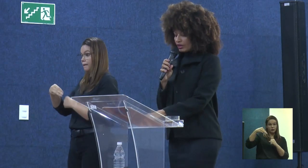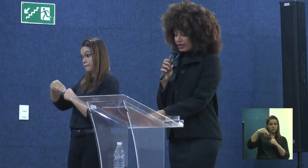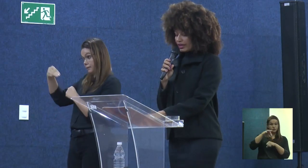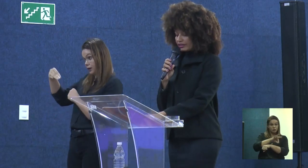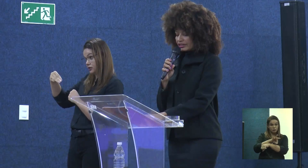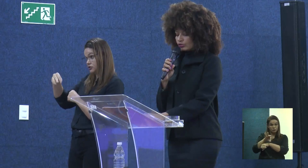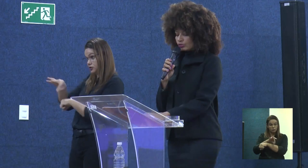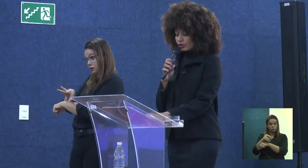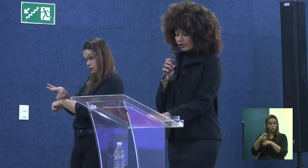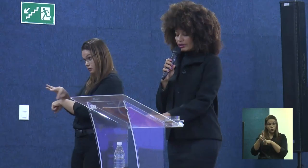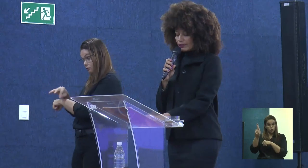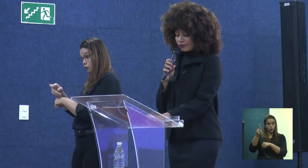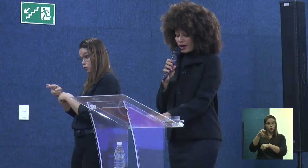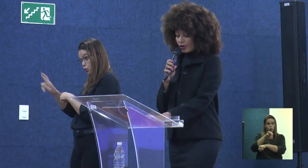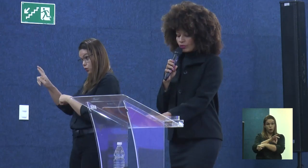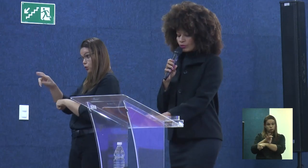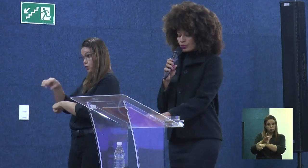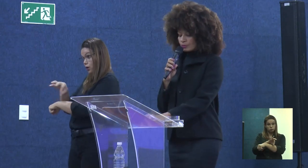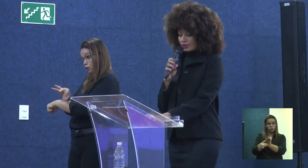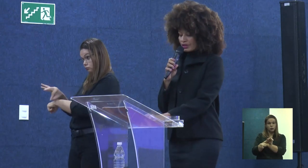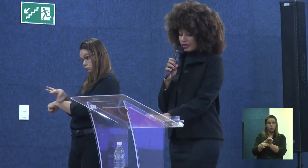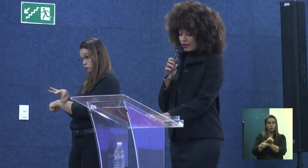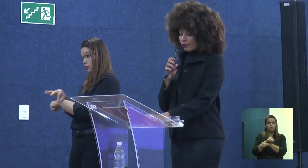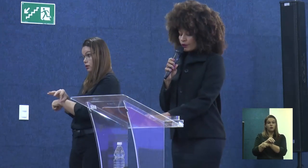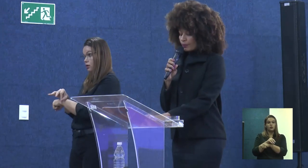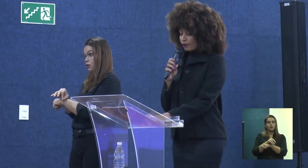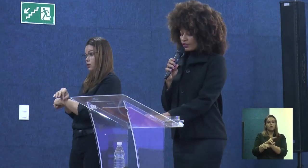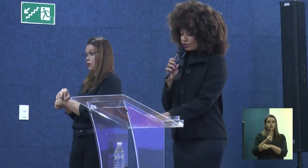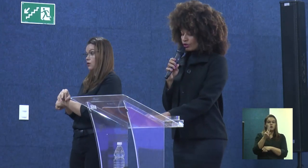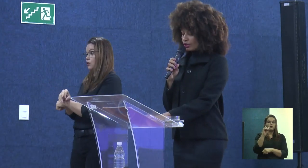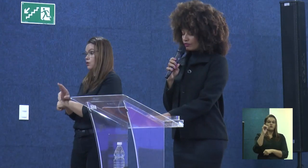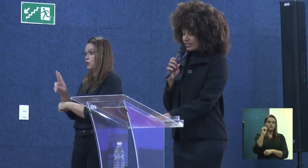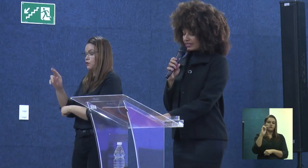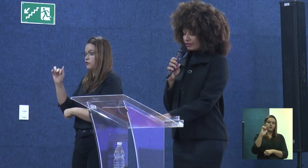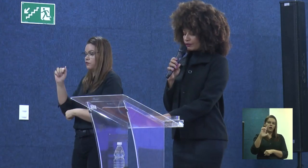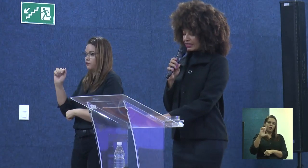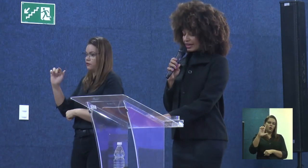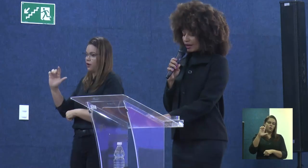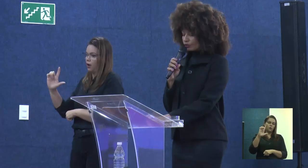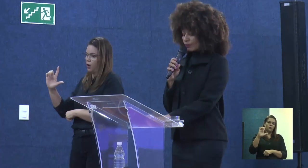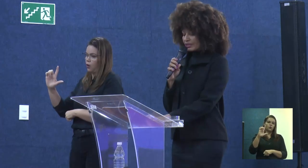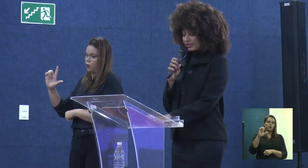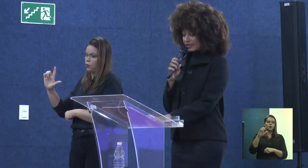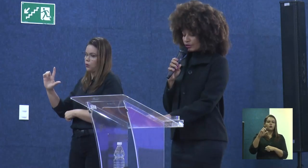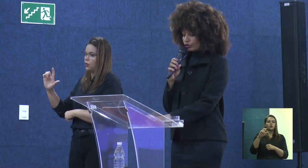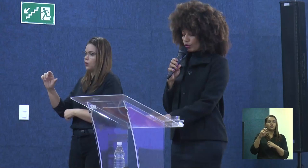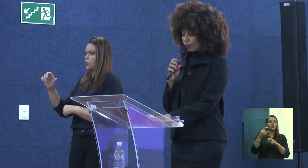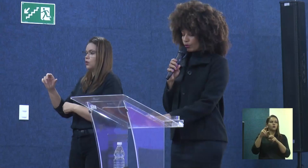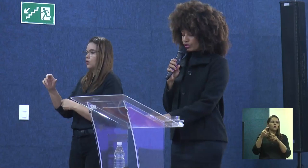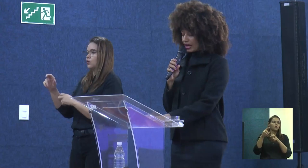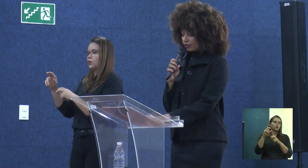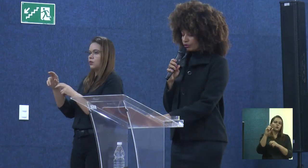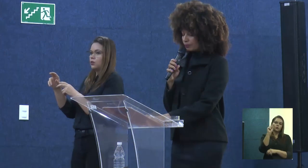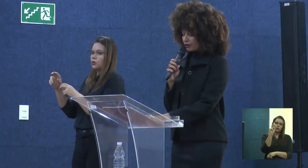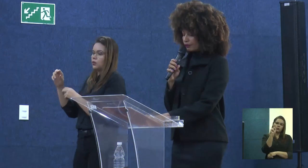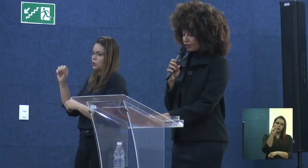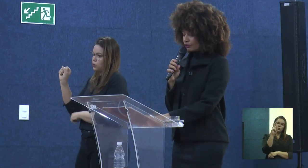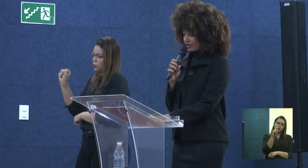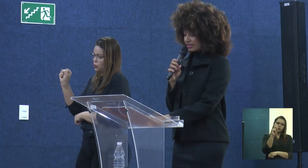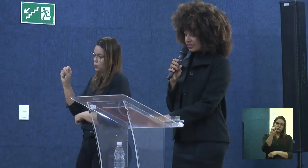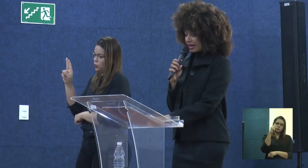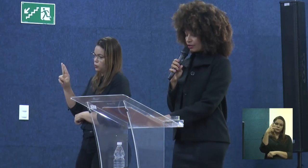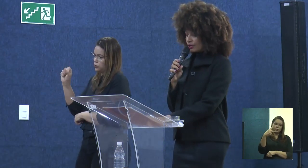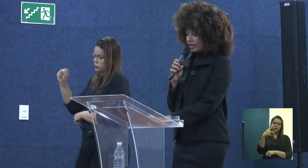doutor em arquitetura FAU-USP. Foi professor da Universidade Federal do ABC, onde ocupou os cargos de